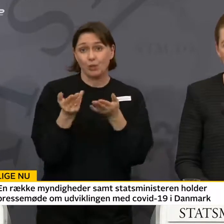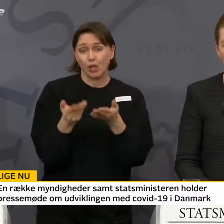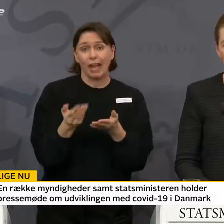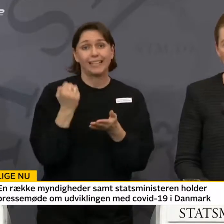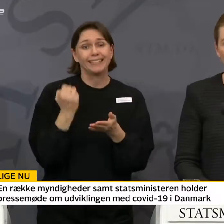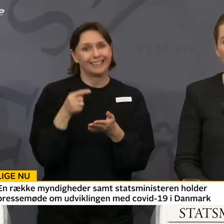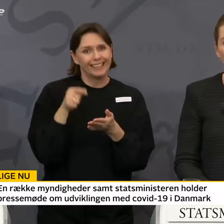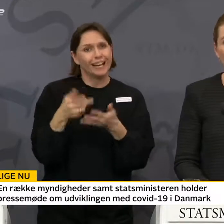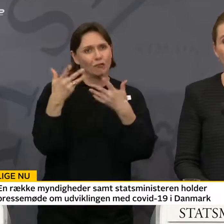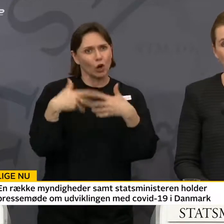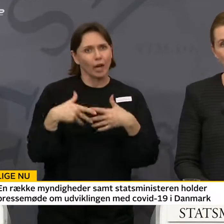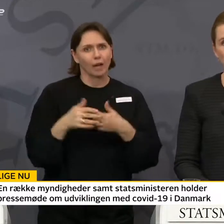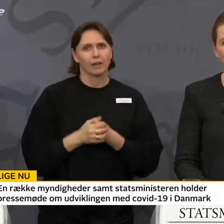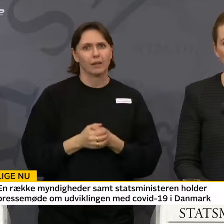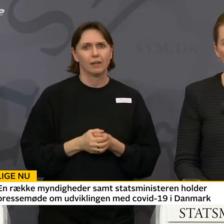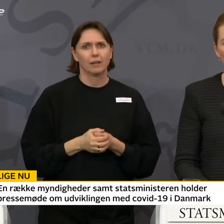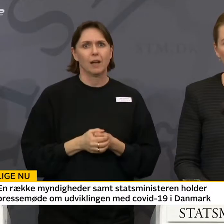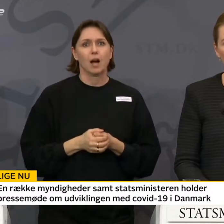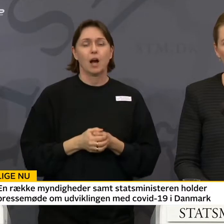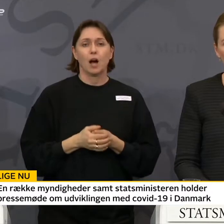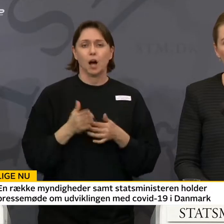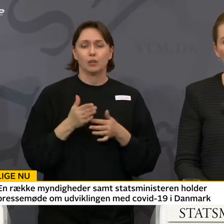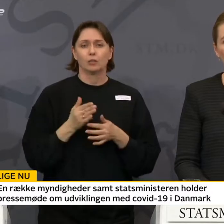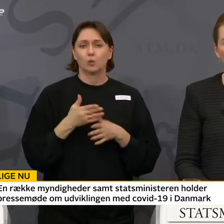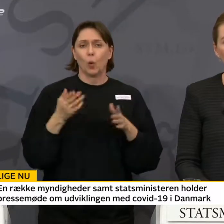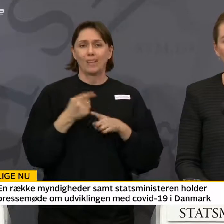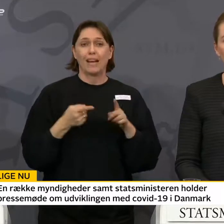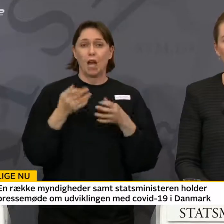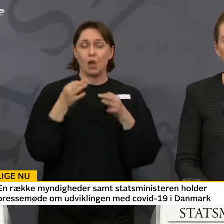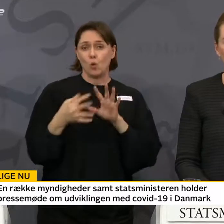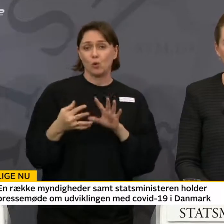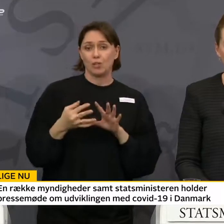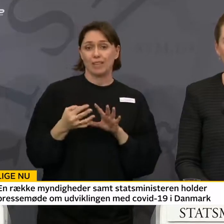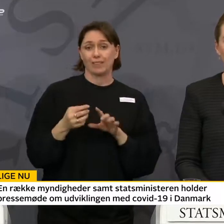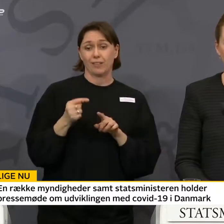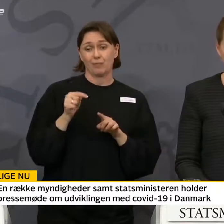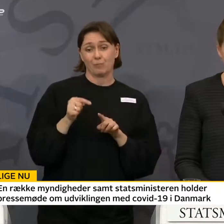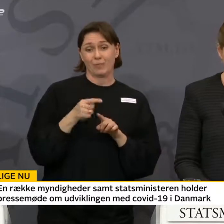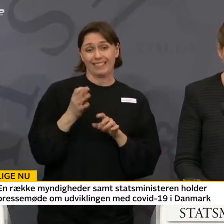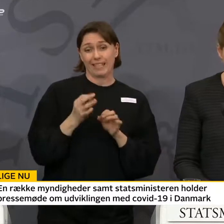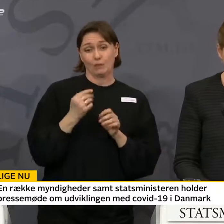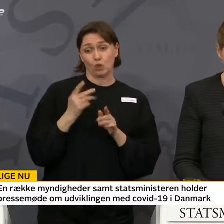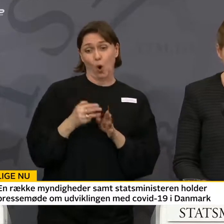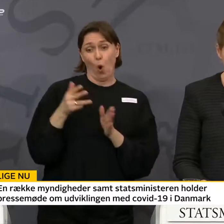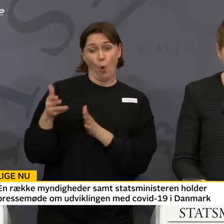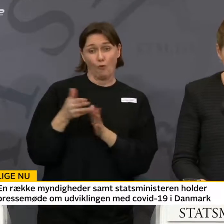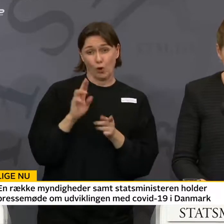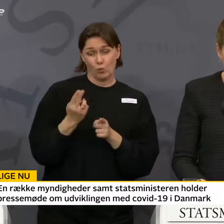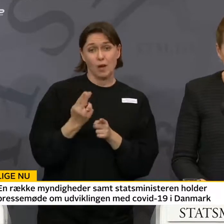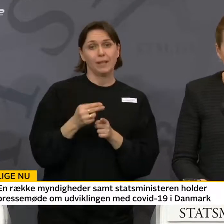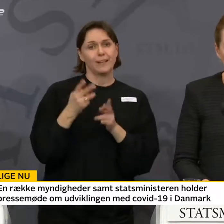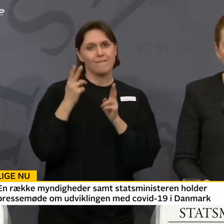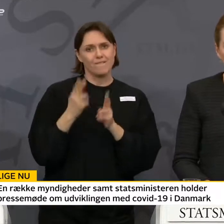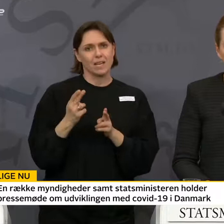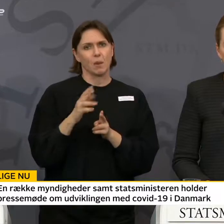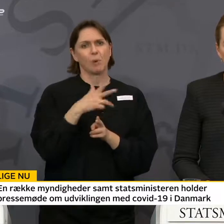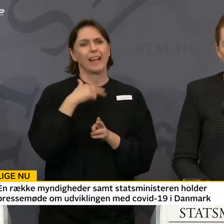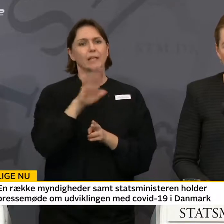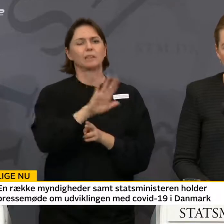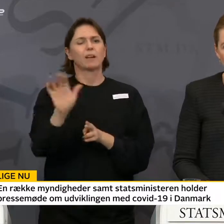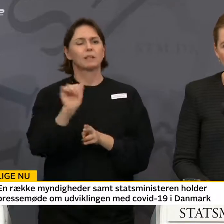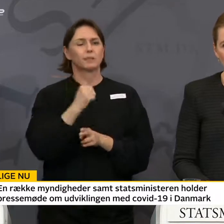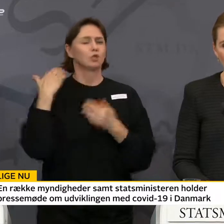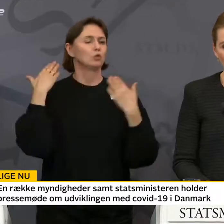fungerer. Og meget af løsningen på det, vi står overfor, hviler på danskernes skulder. Jeg vil også gerne